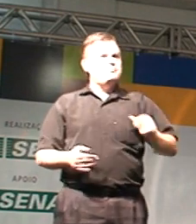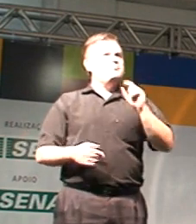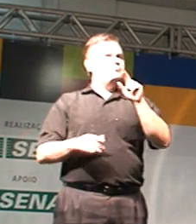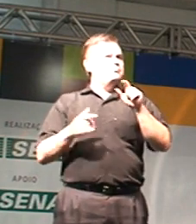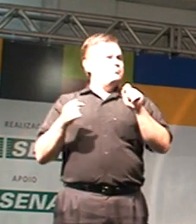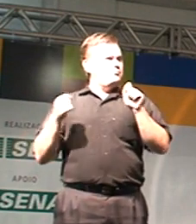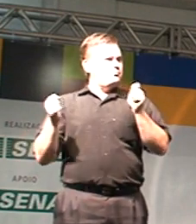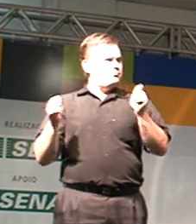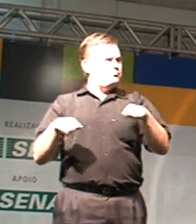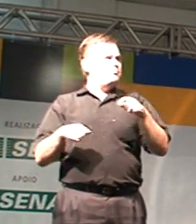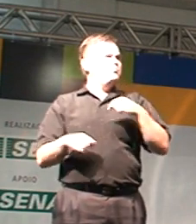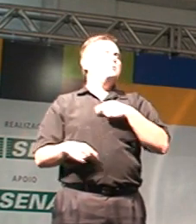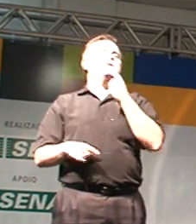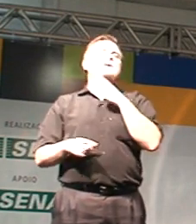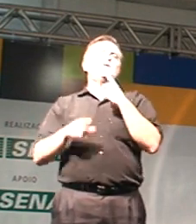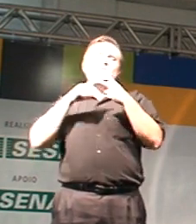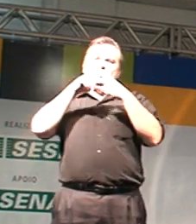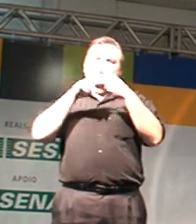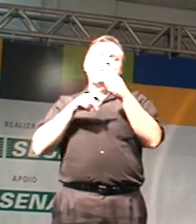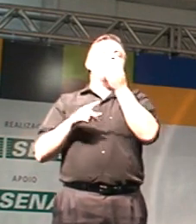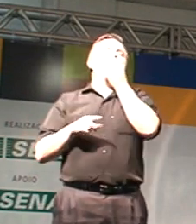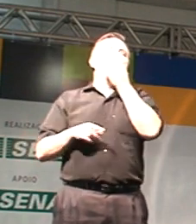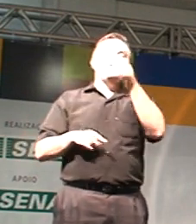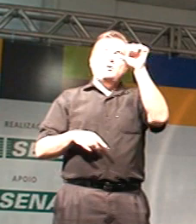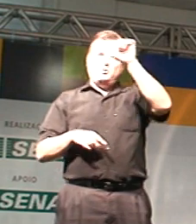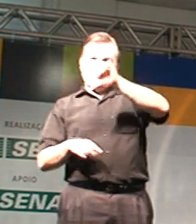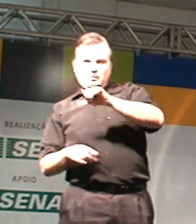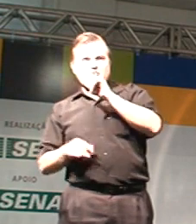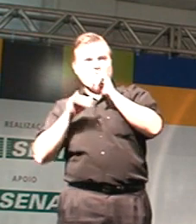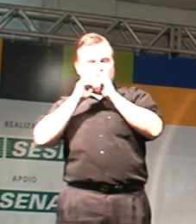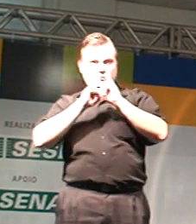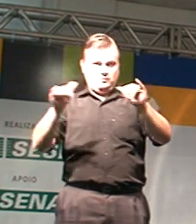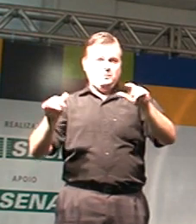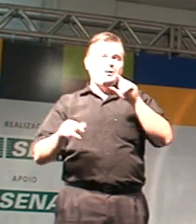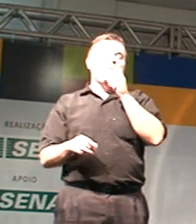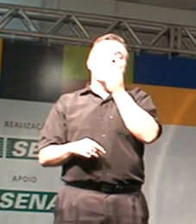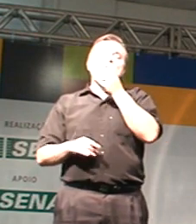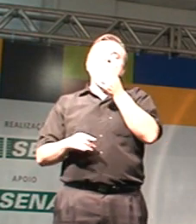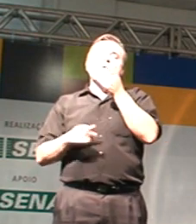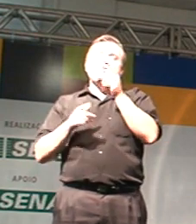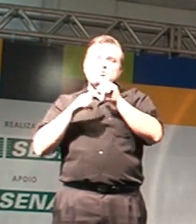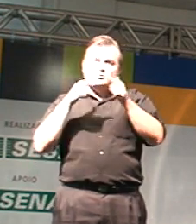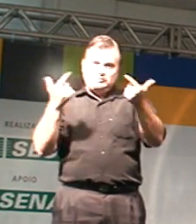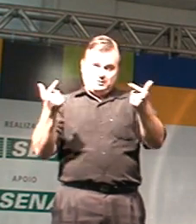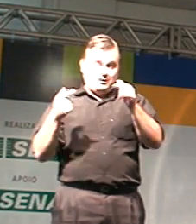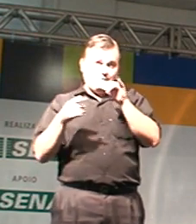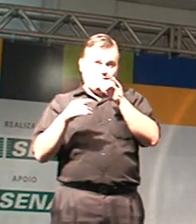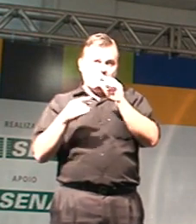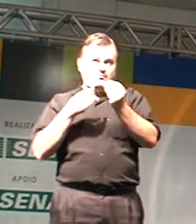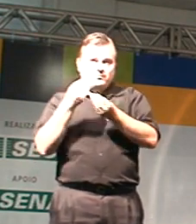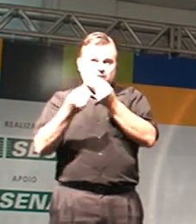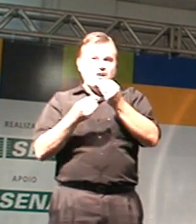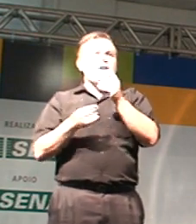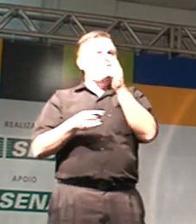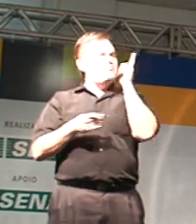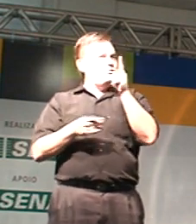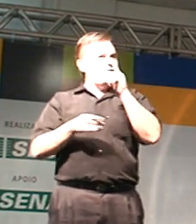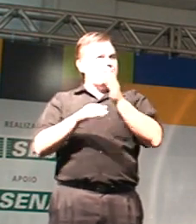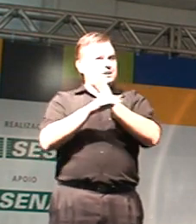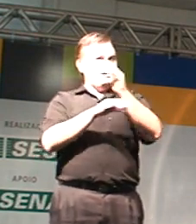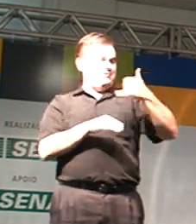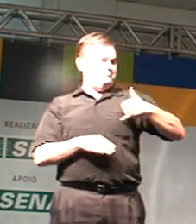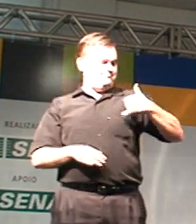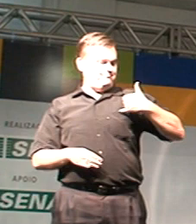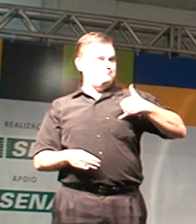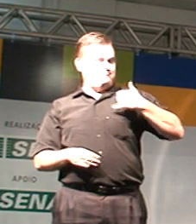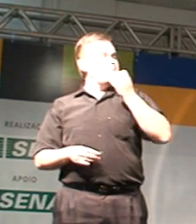você tem, eu tenho uma boa e uma má notícia para te dar. A boa notícia é que, se você tiver sorte, você vai chegar à idade mais avançada em